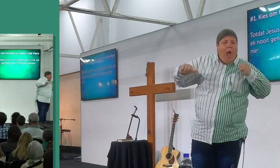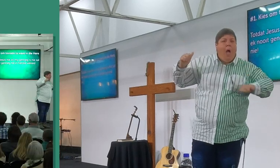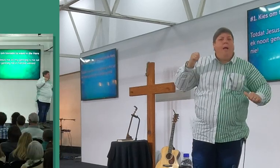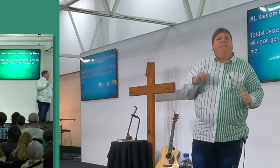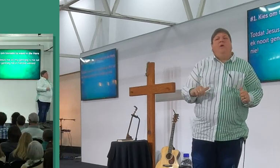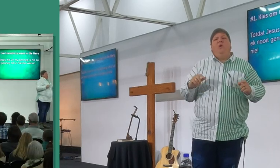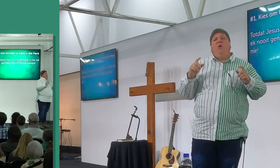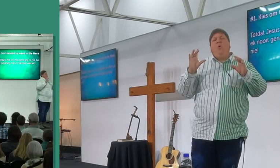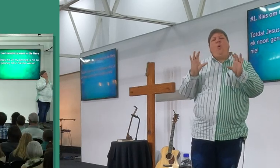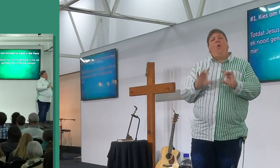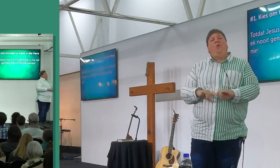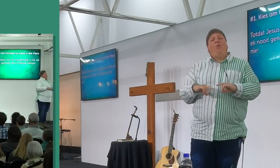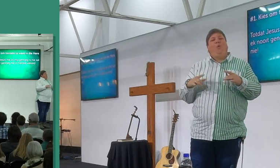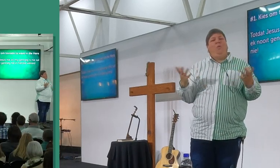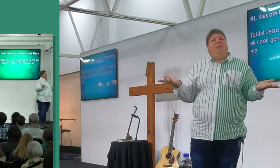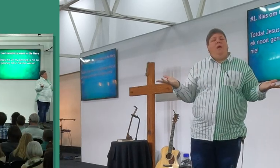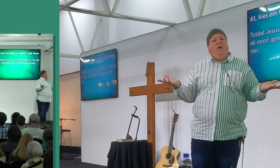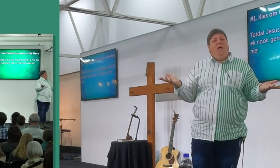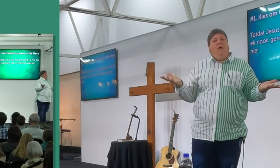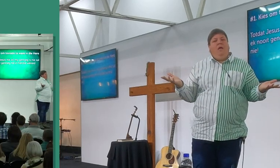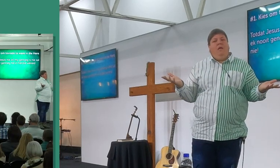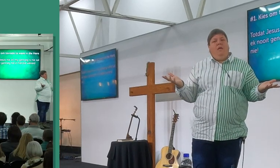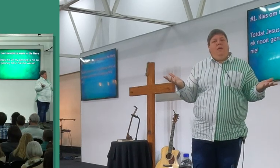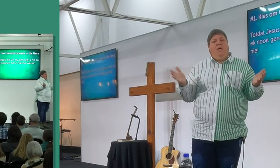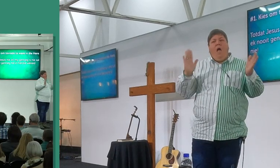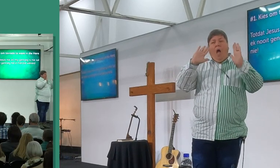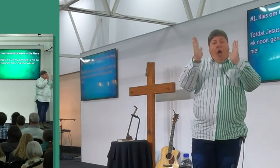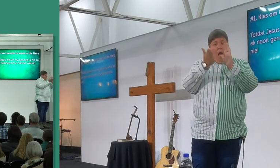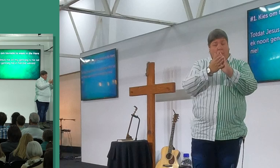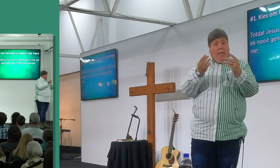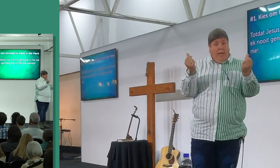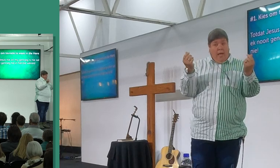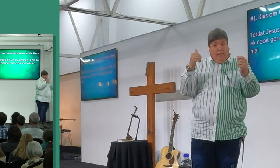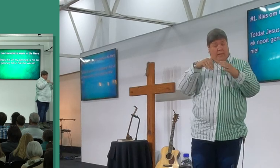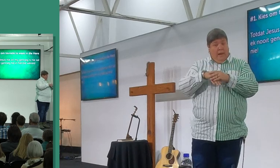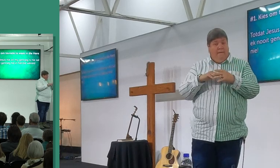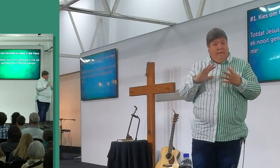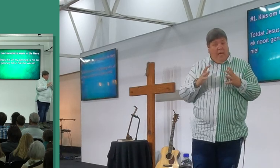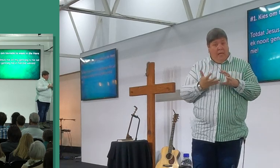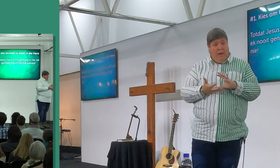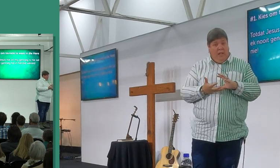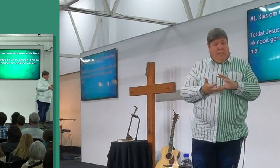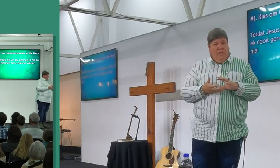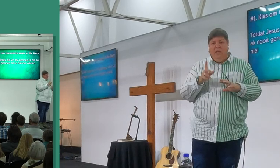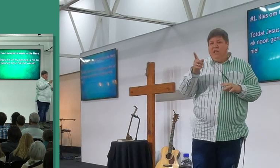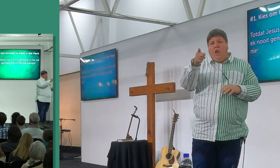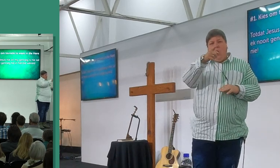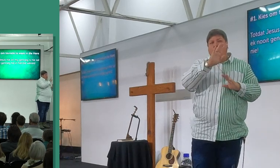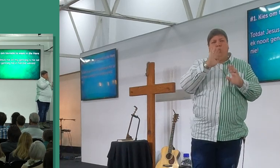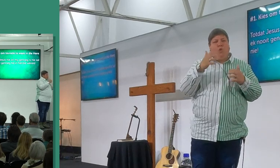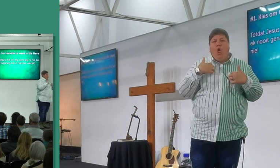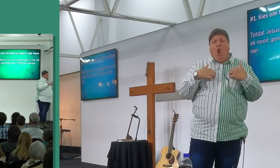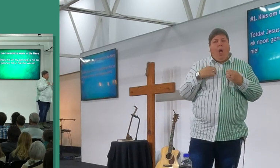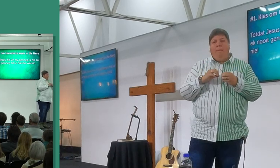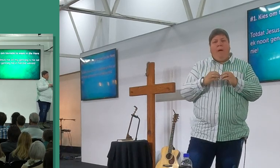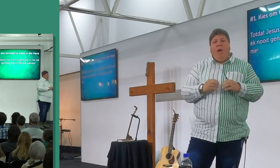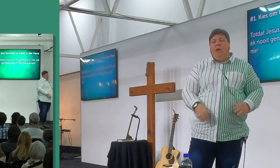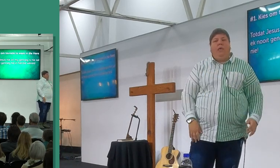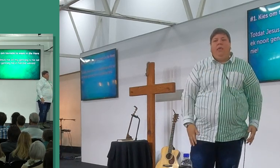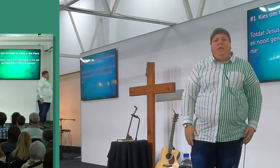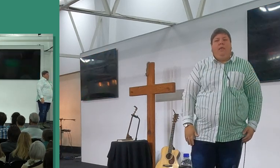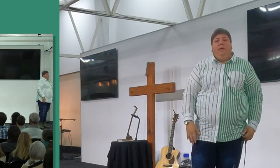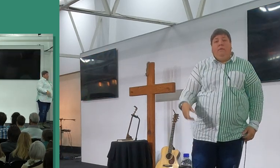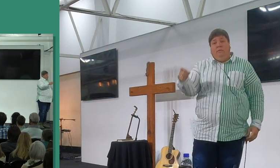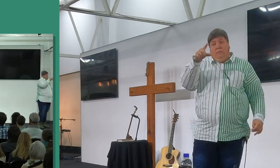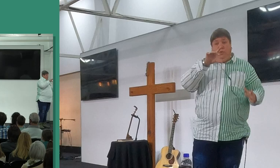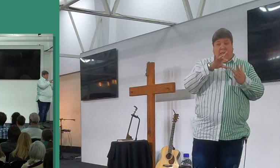oor sinloose goed, want weet jy wat, al die geld in die wereld, gaan jou nie tevrede staan, ek en jy moet